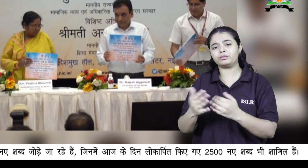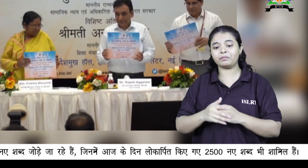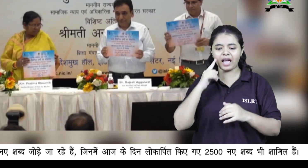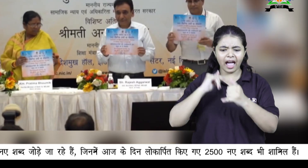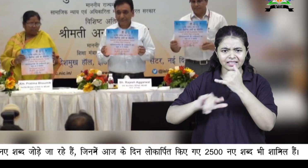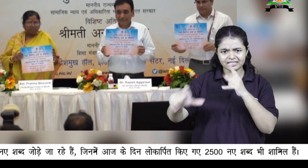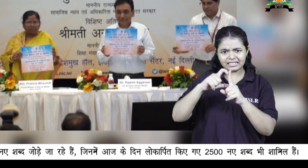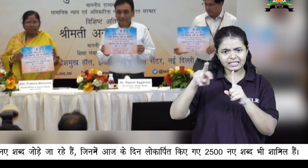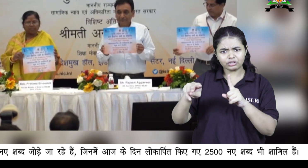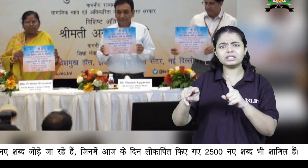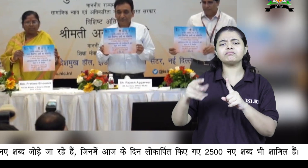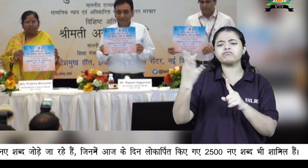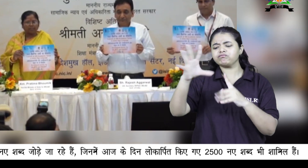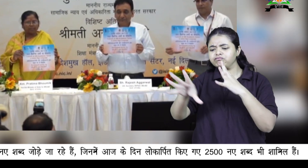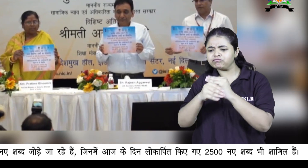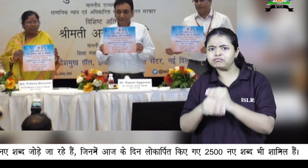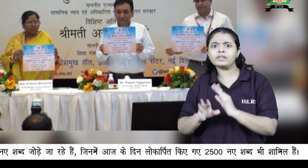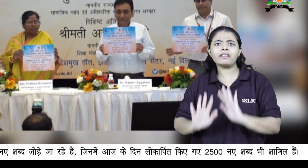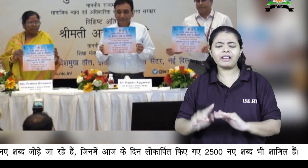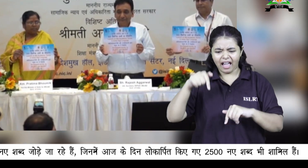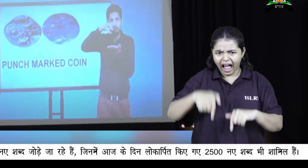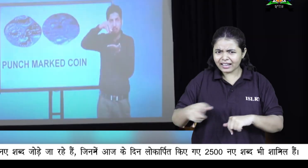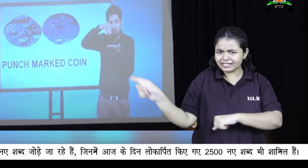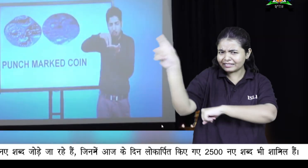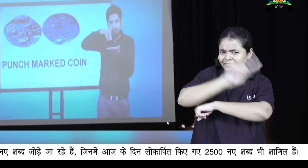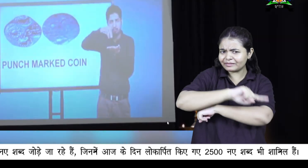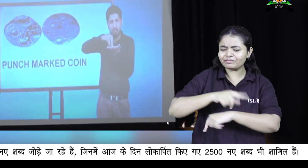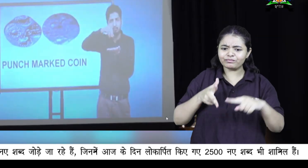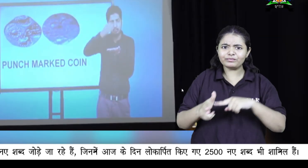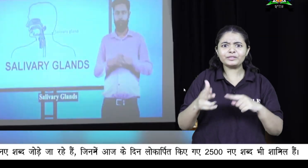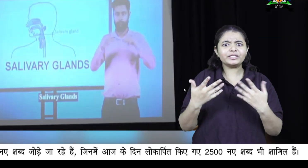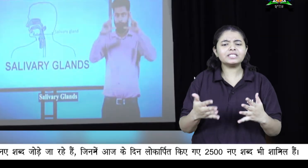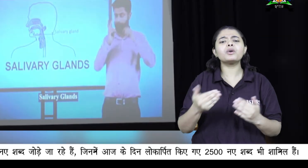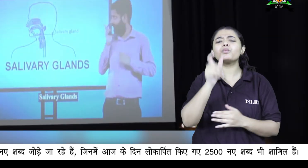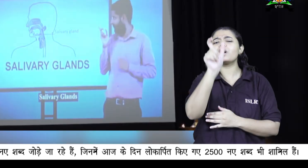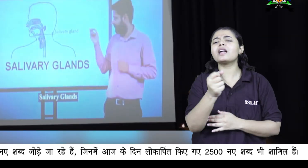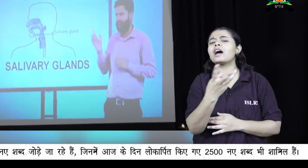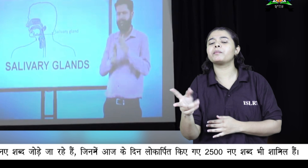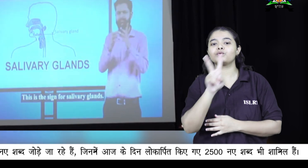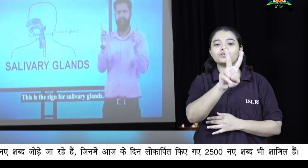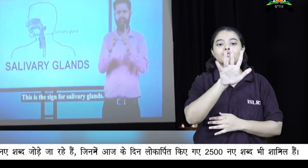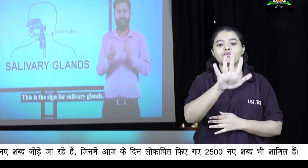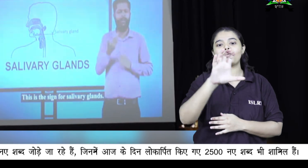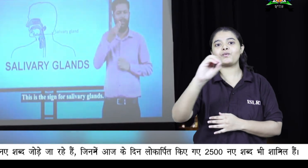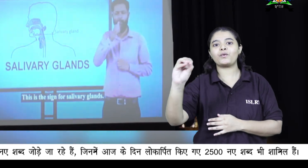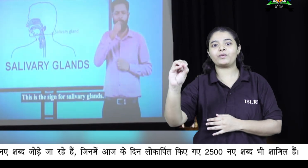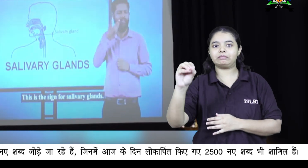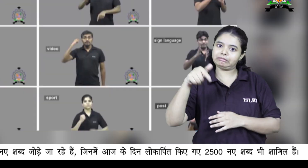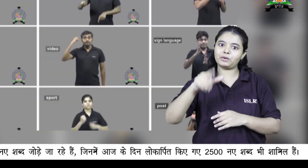ISL शब्दकोश में लगातार नए शब्द जोडे जा रहे हैं जिनमें आज के दिन लोकार्पित किये गए 2500 नए